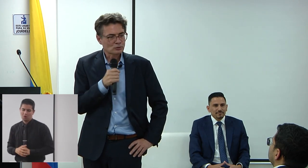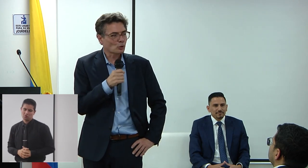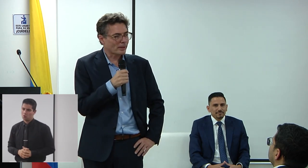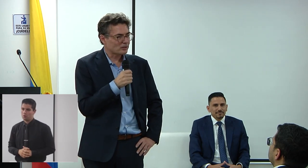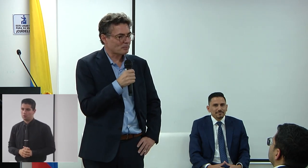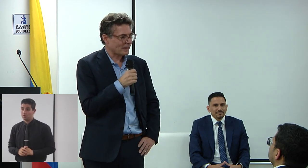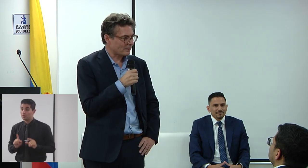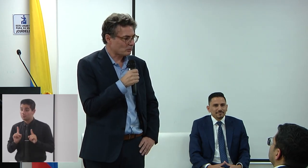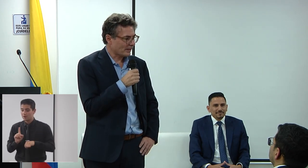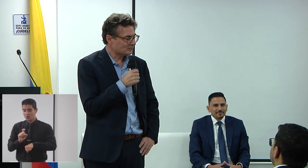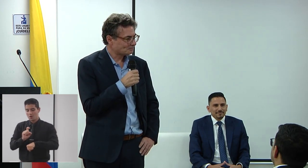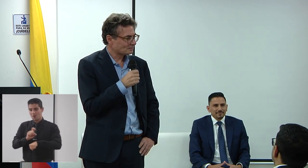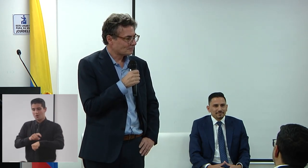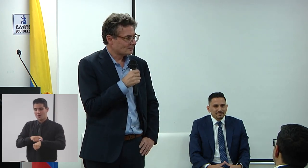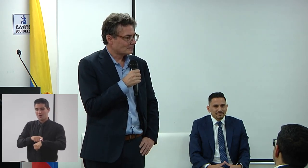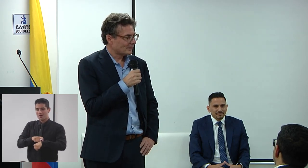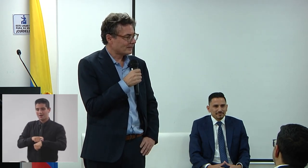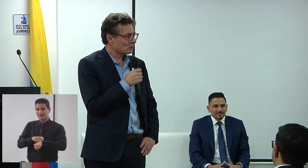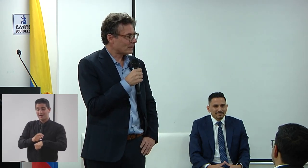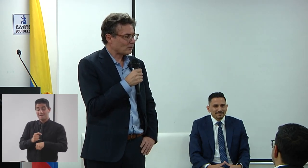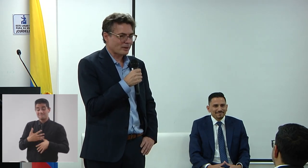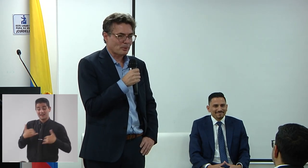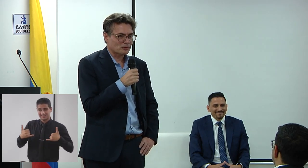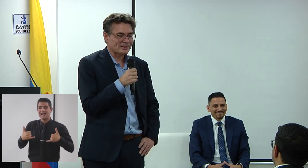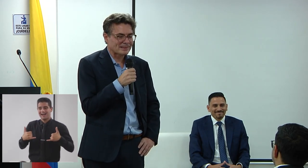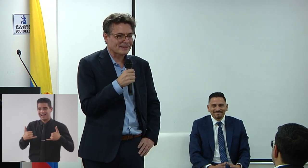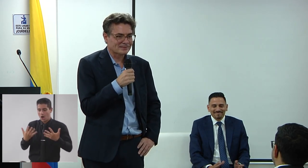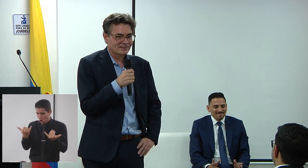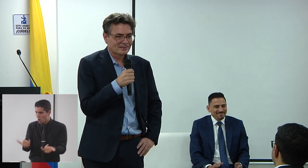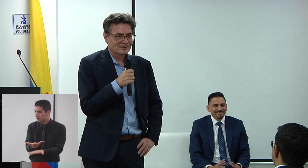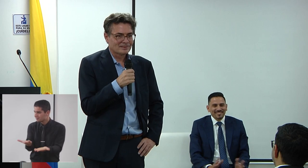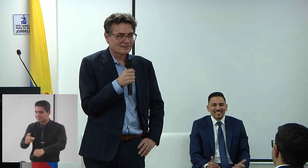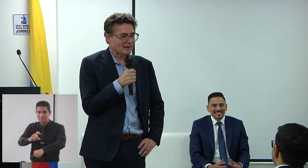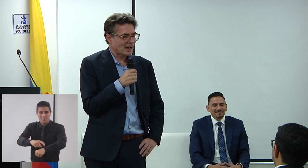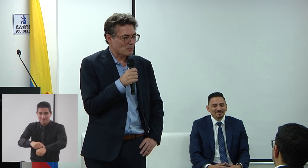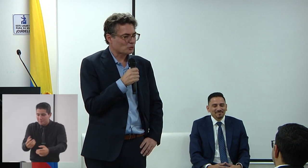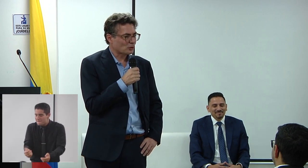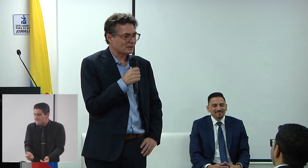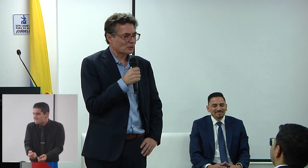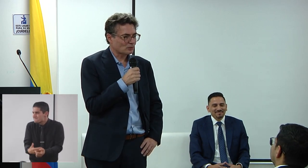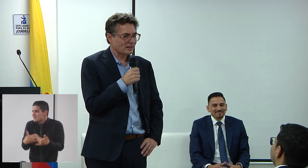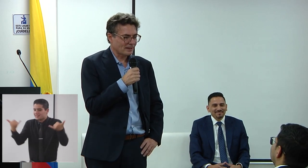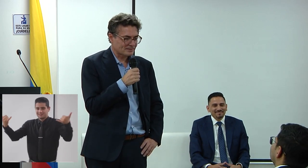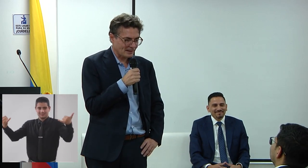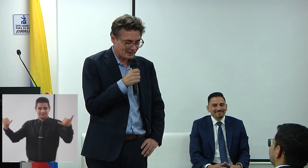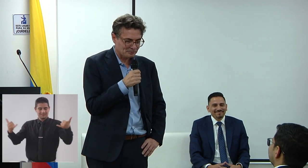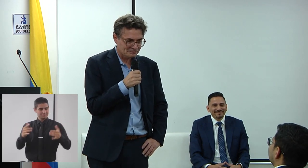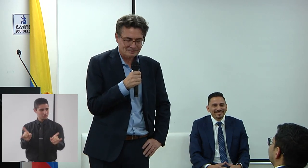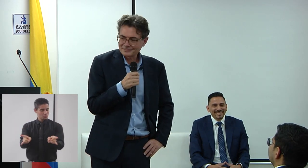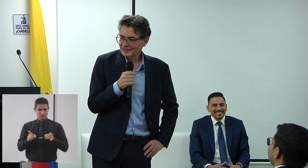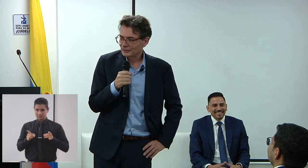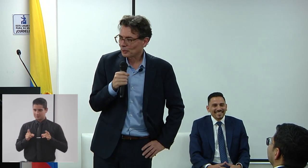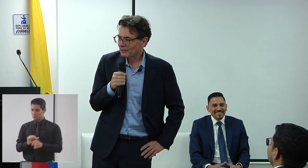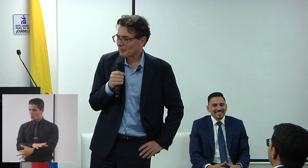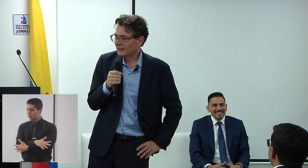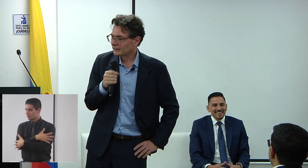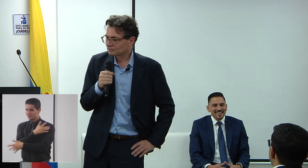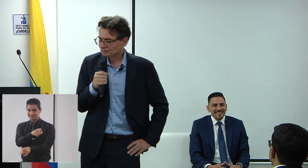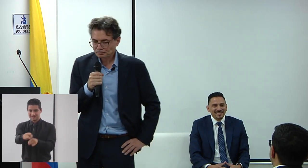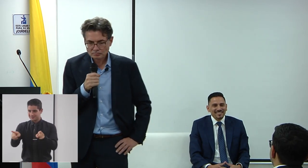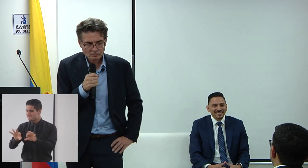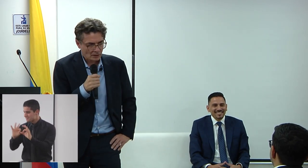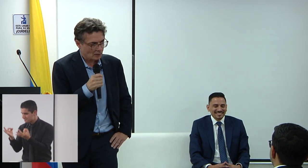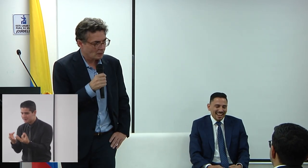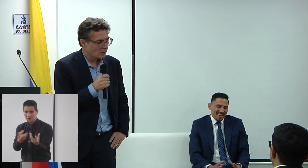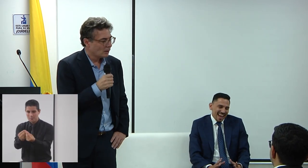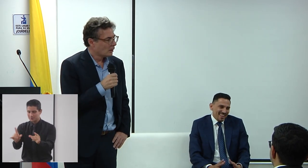y este es uno de ellos para la mayoría. Y yo claro que puedo sentir la emoción de todos quienes están aquí, y de toda la familia.